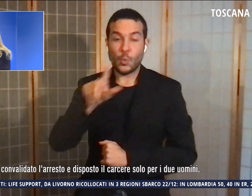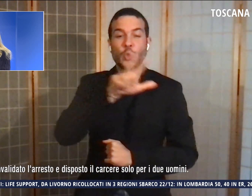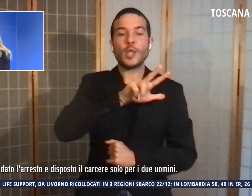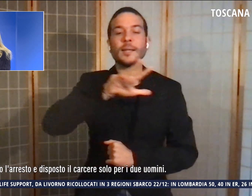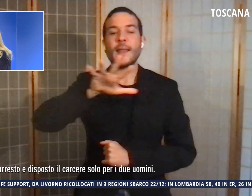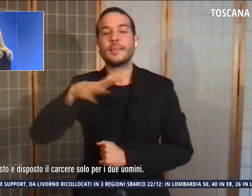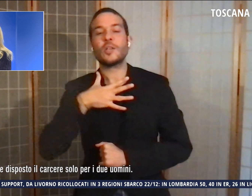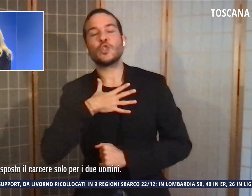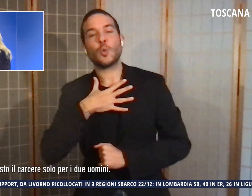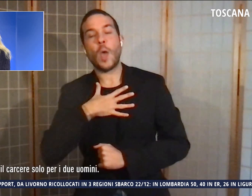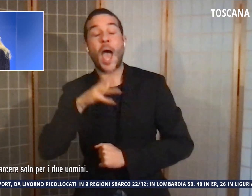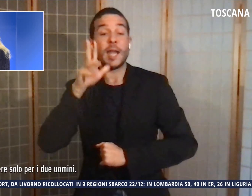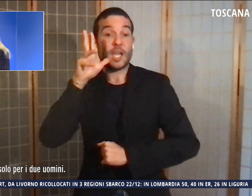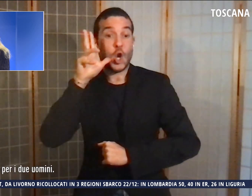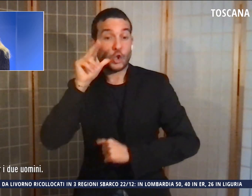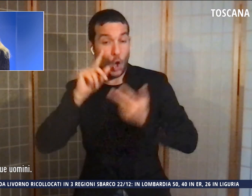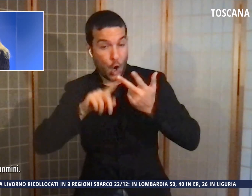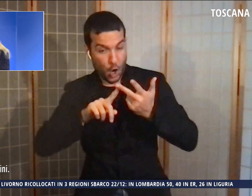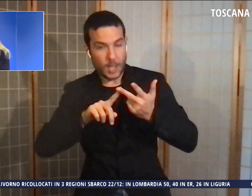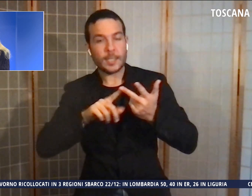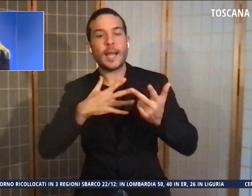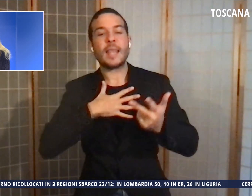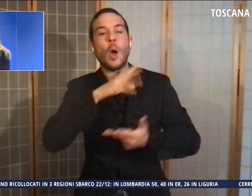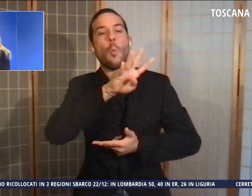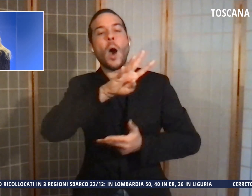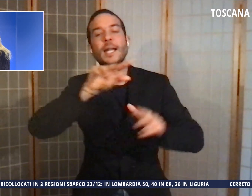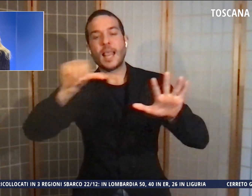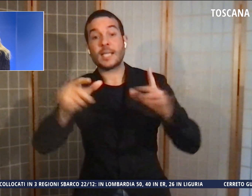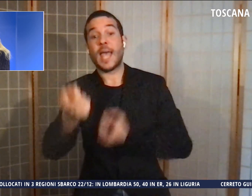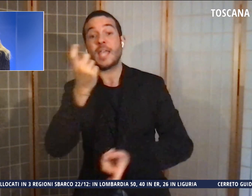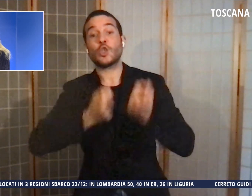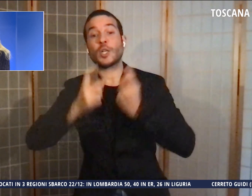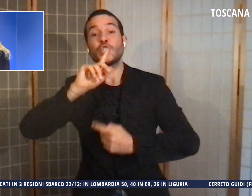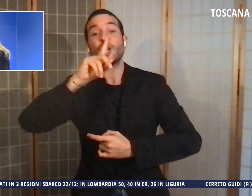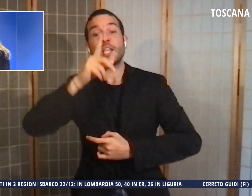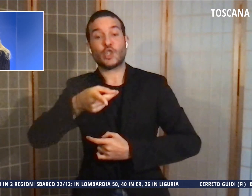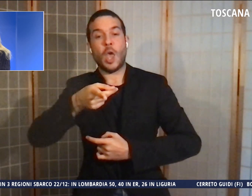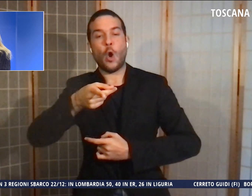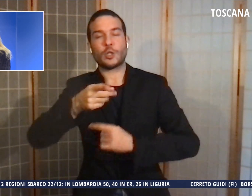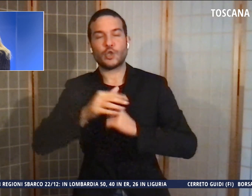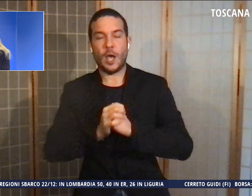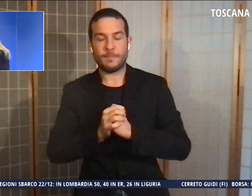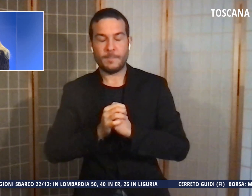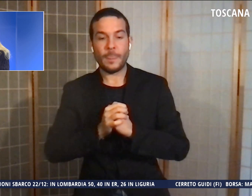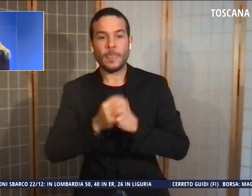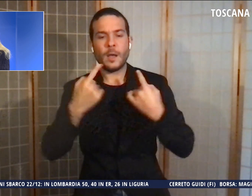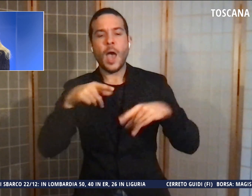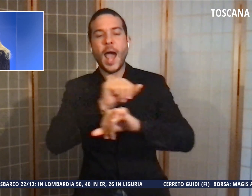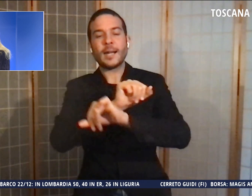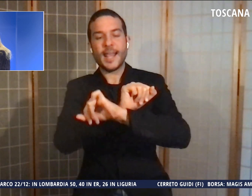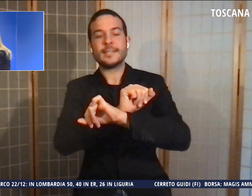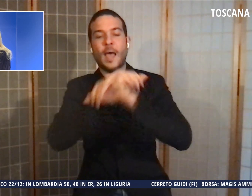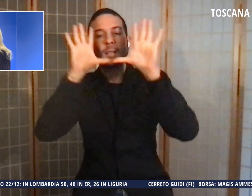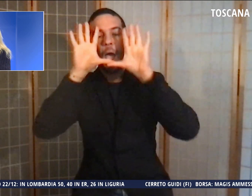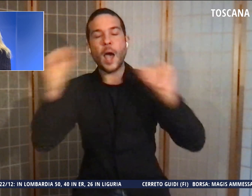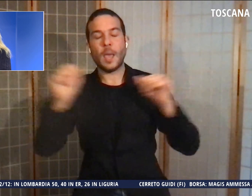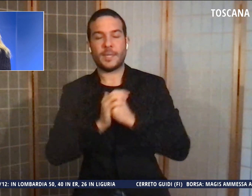donna di 46, tutti di origine georgiana, sono stati arrestati dai carabinieri. L